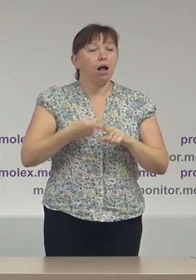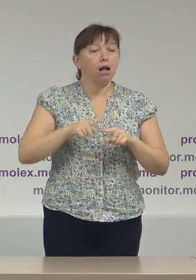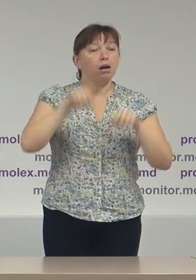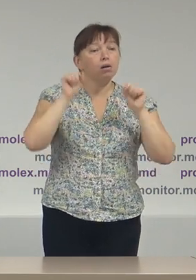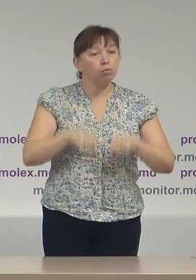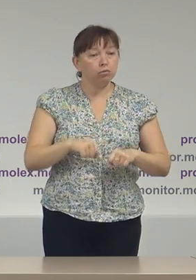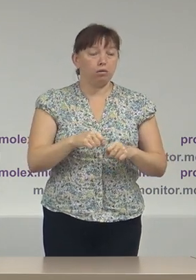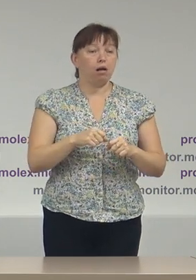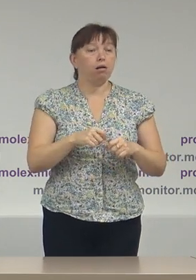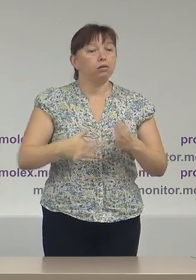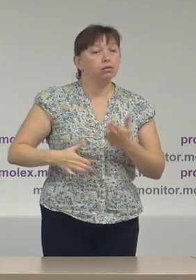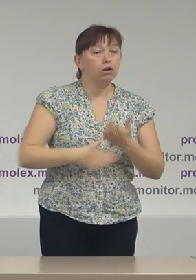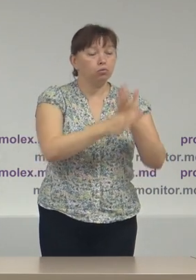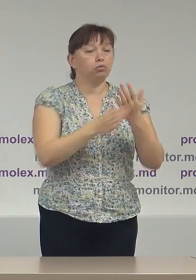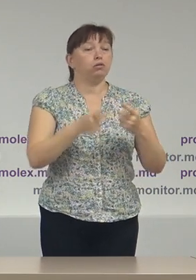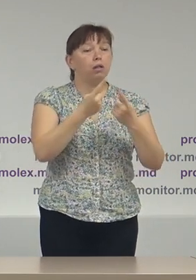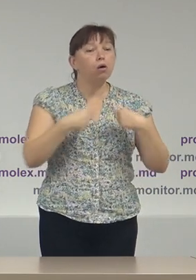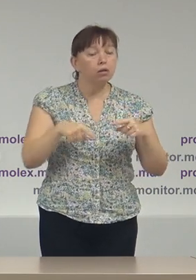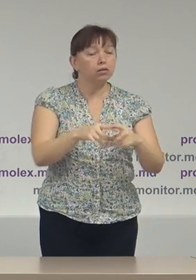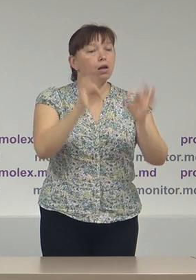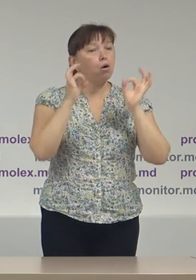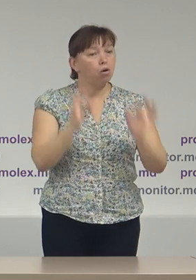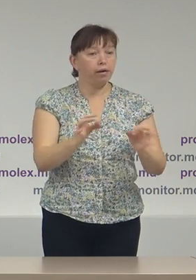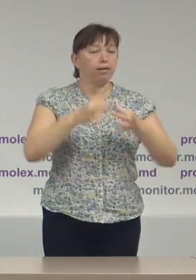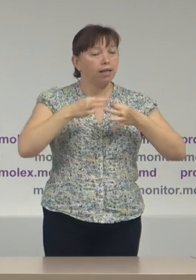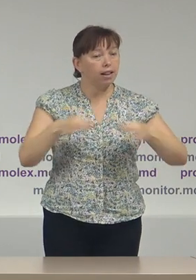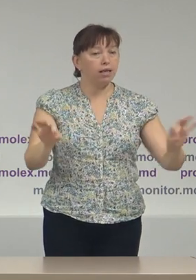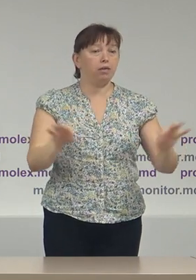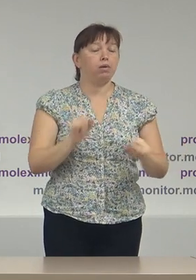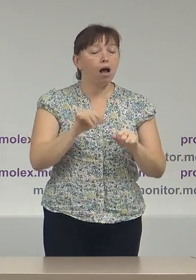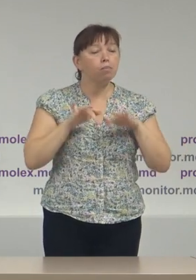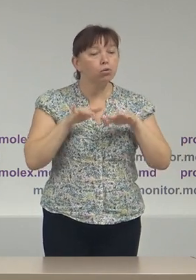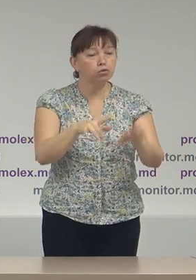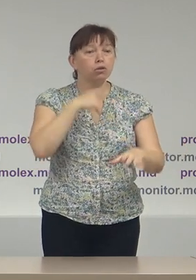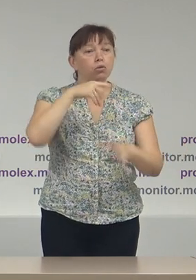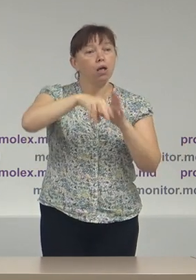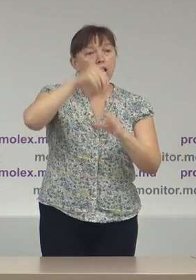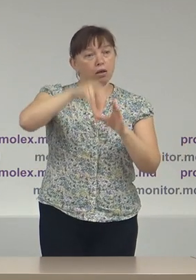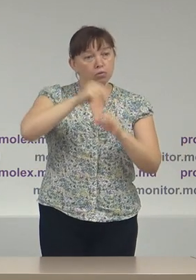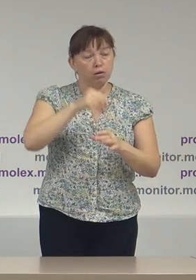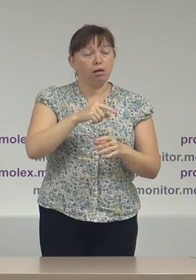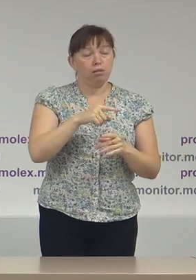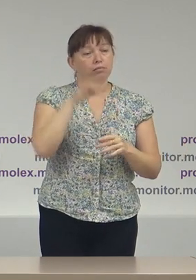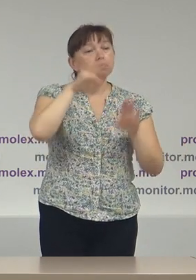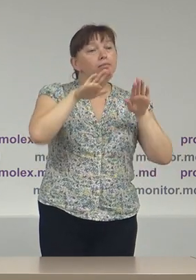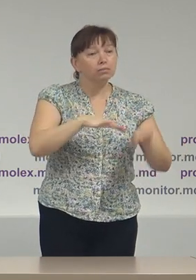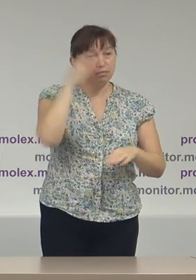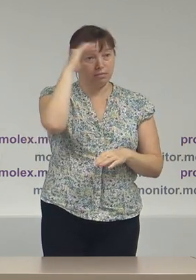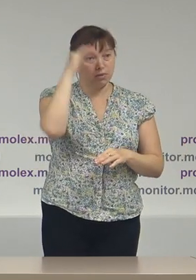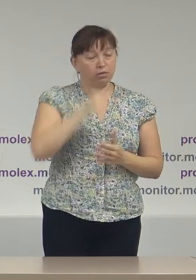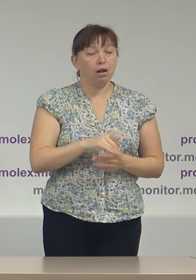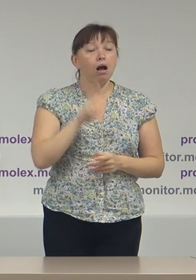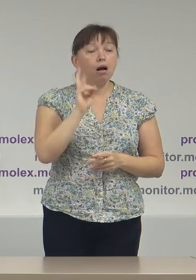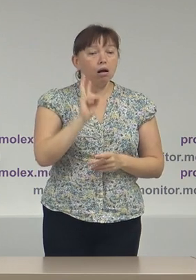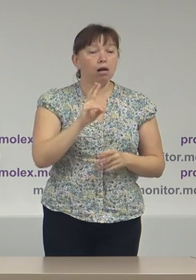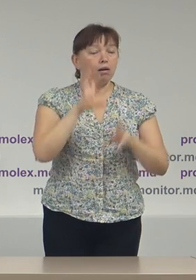duce la organizarea corectă liberă a procesului electoral pentru alegătorii din regiunea transnestriană care